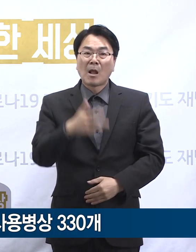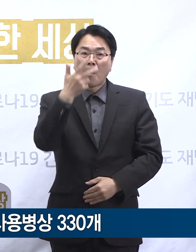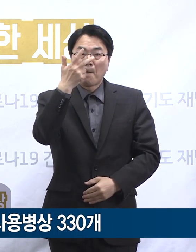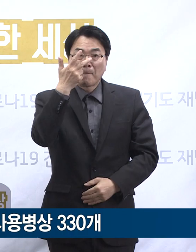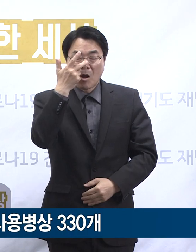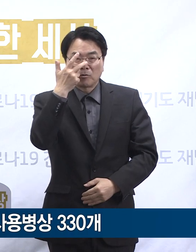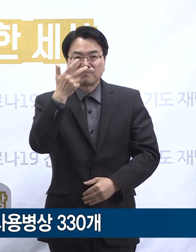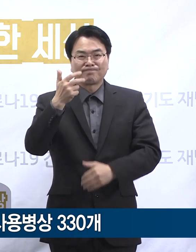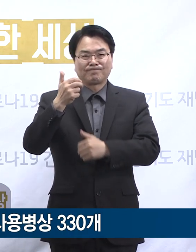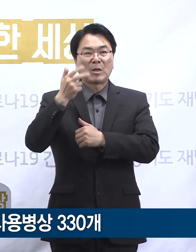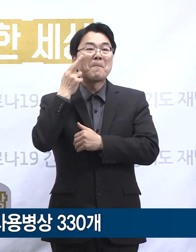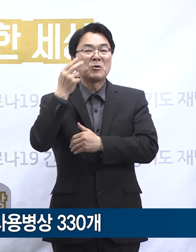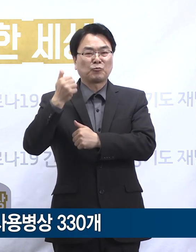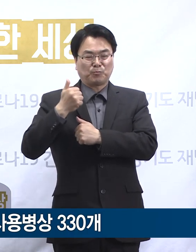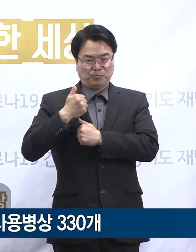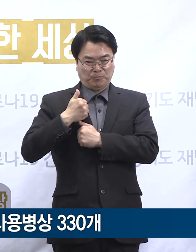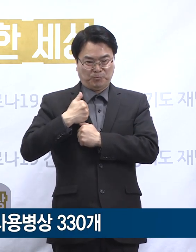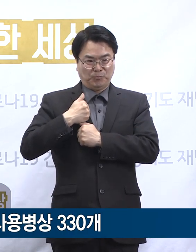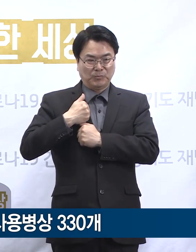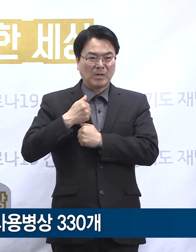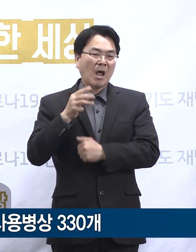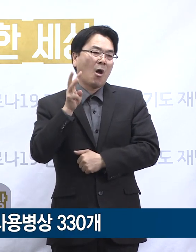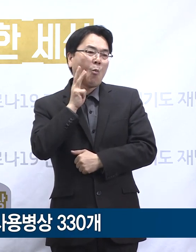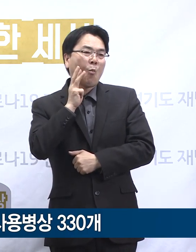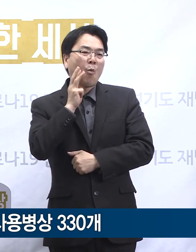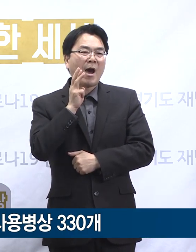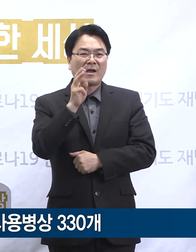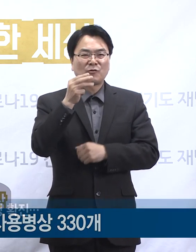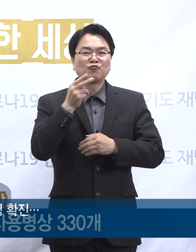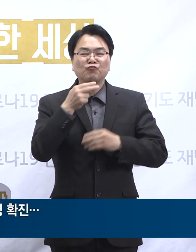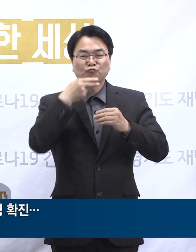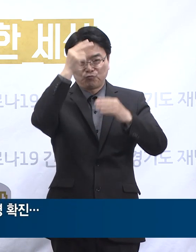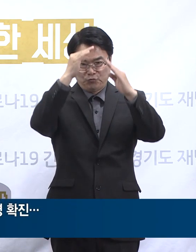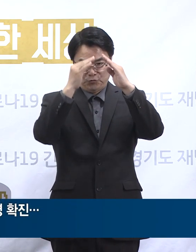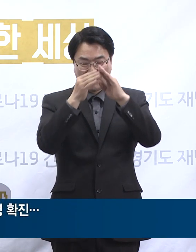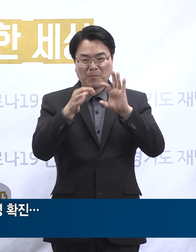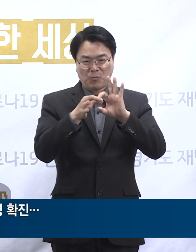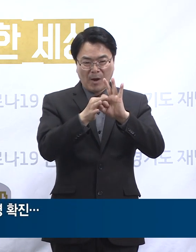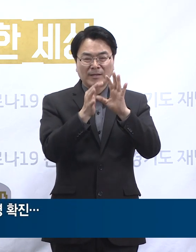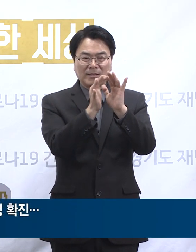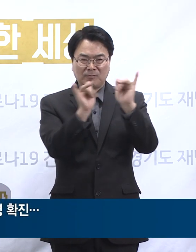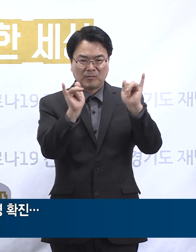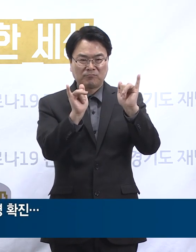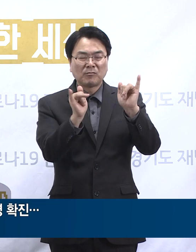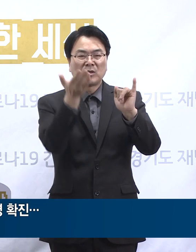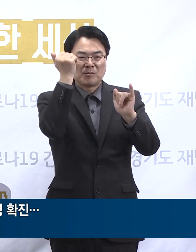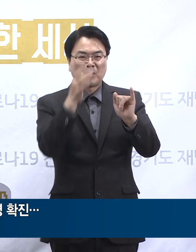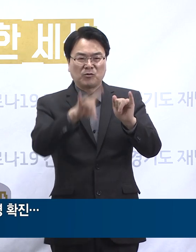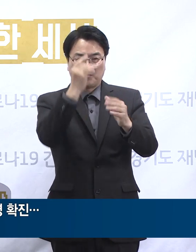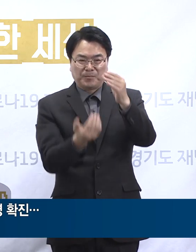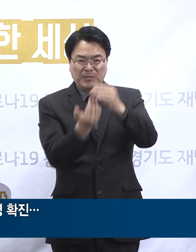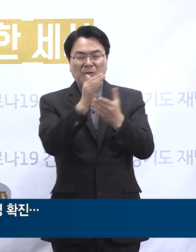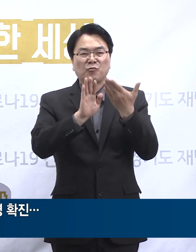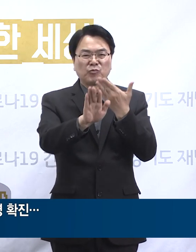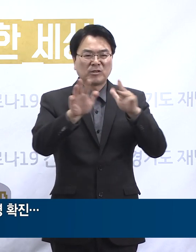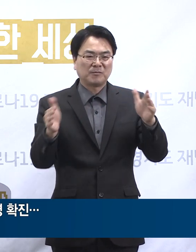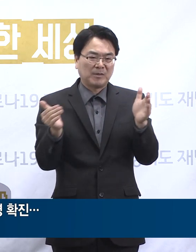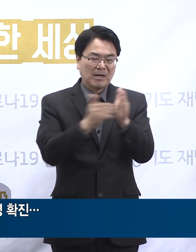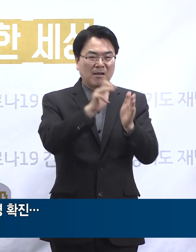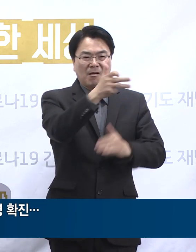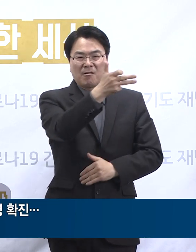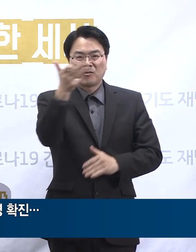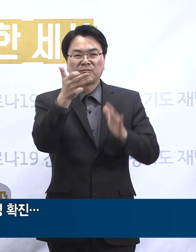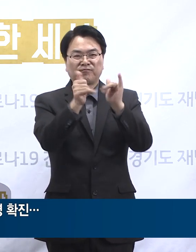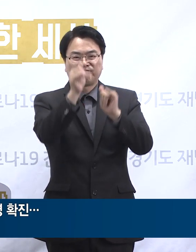미군부대 인근 와인바 확진 상황에 대해 말씀드리겠습니다. 지난 4월 1일 첫 확진자 발생 이후 현재까지 18명이 추가